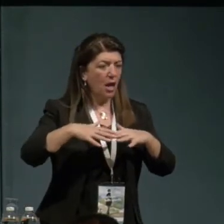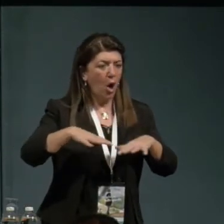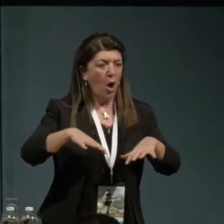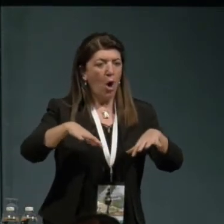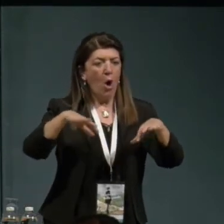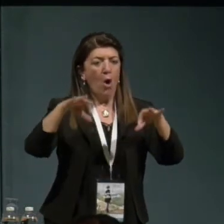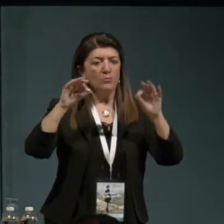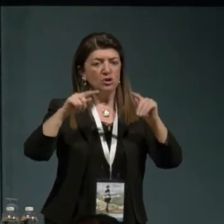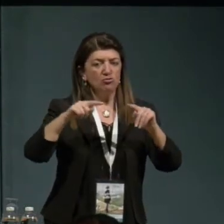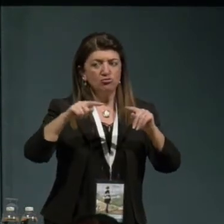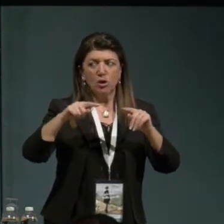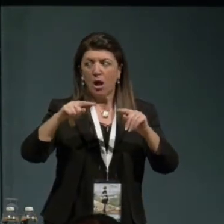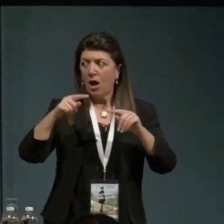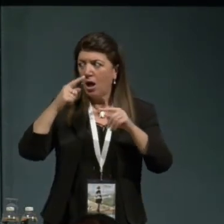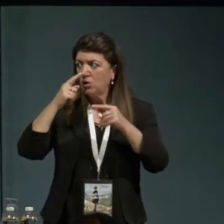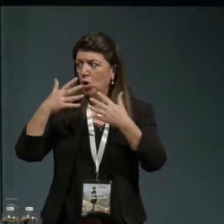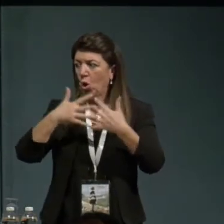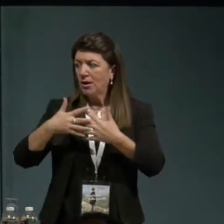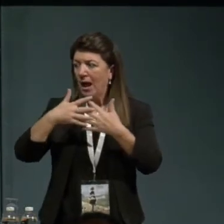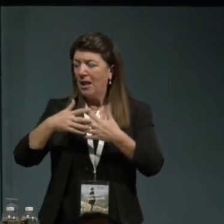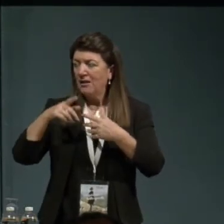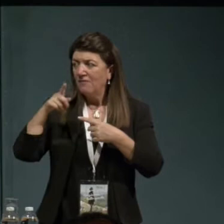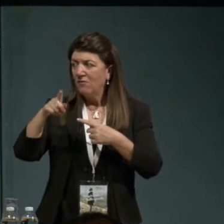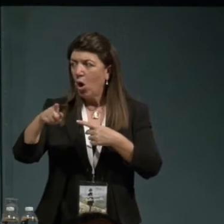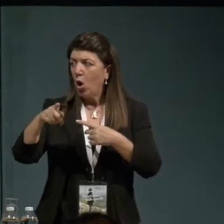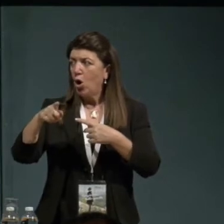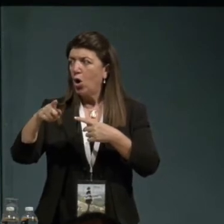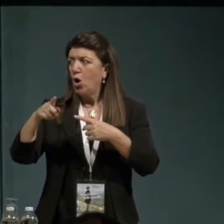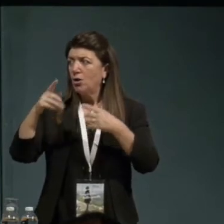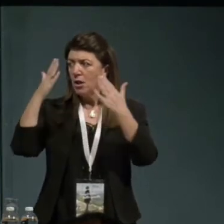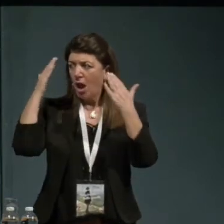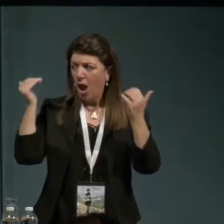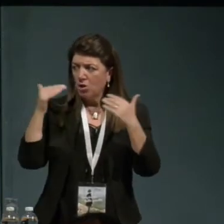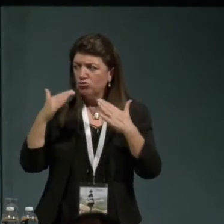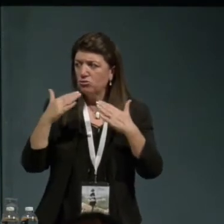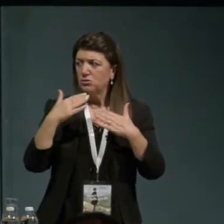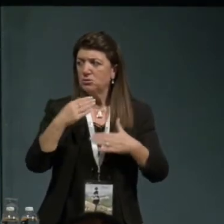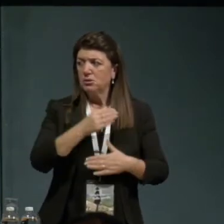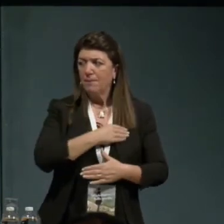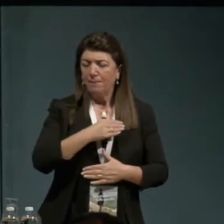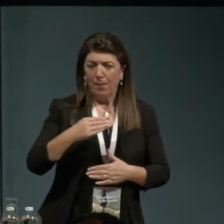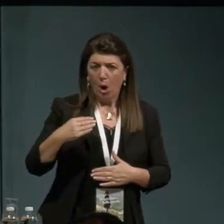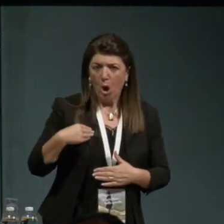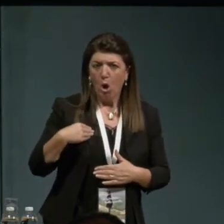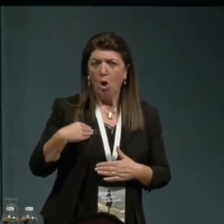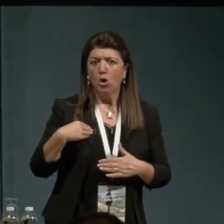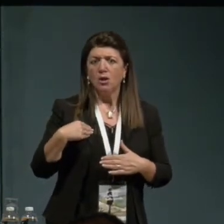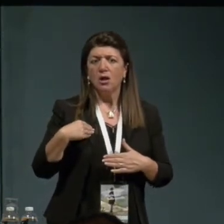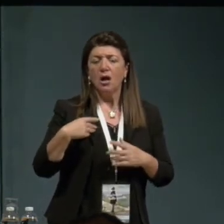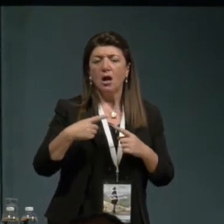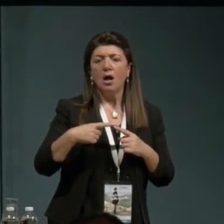e si è sviluppata in Egitto, Pologna, altri paesi. Allora,